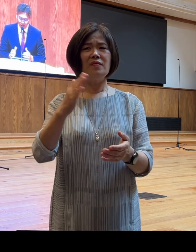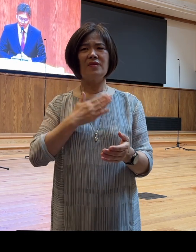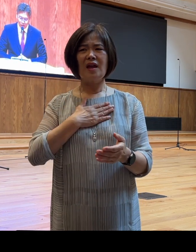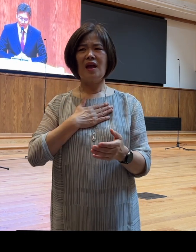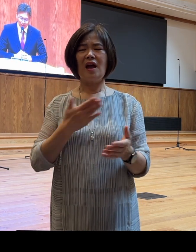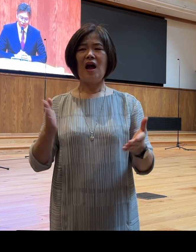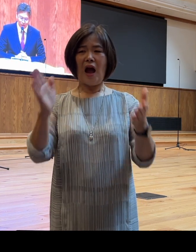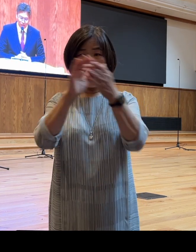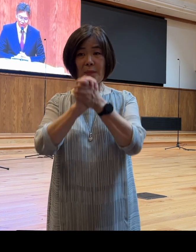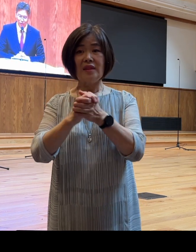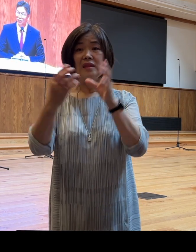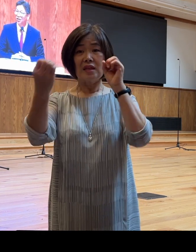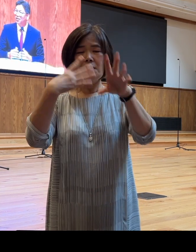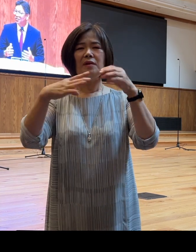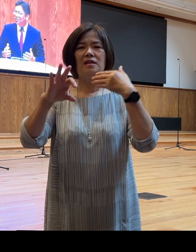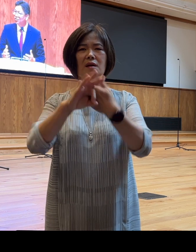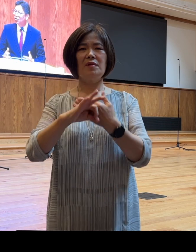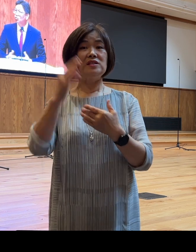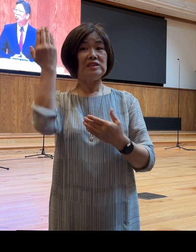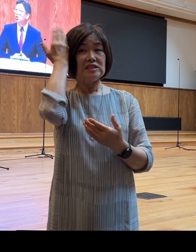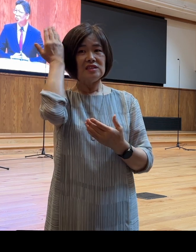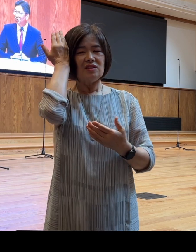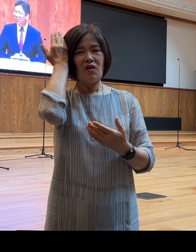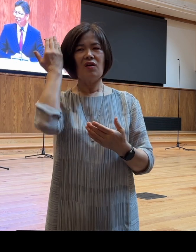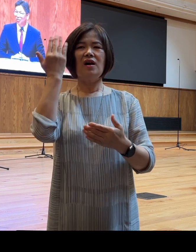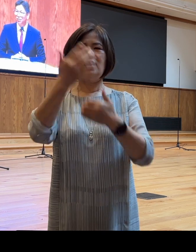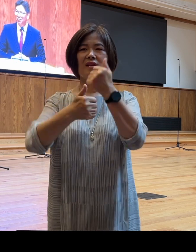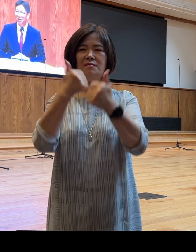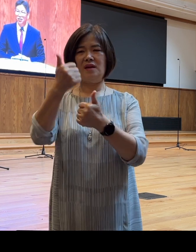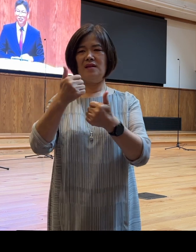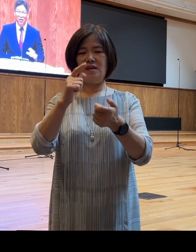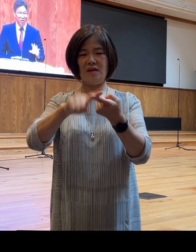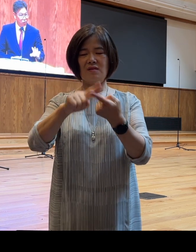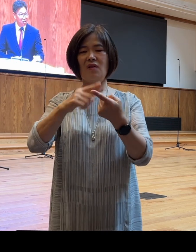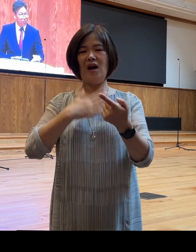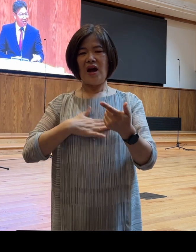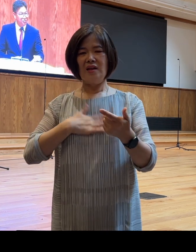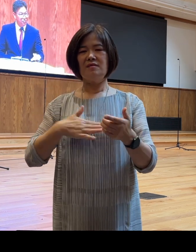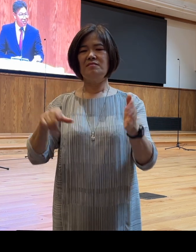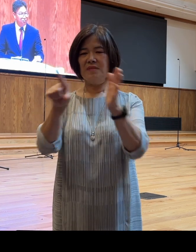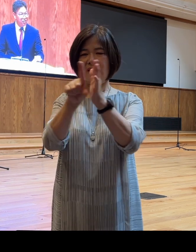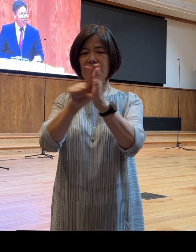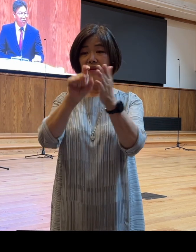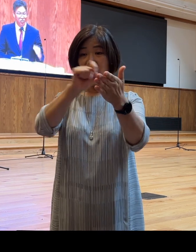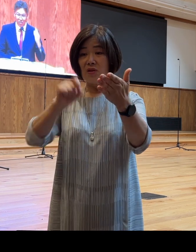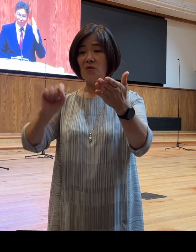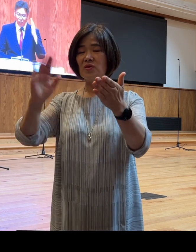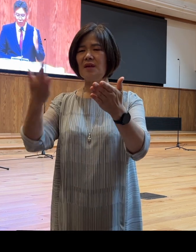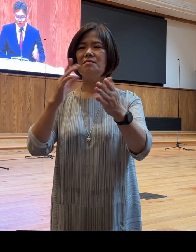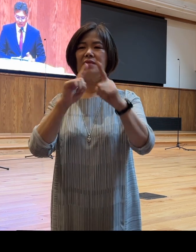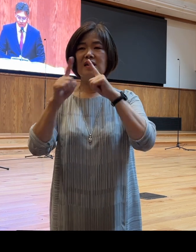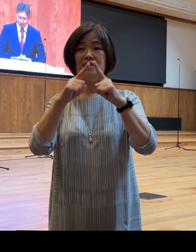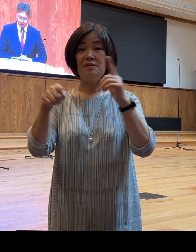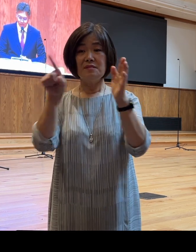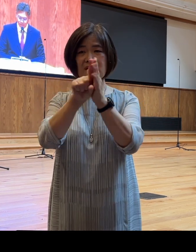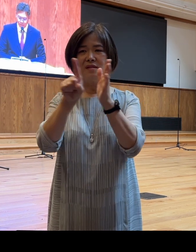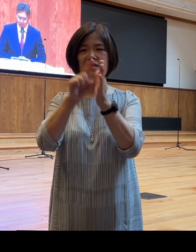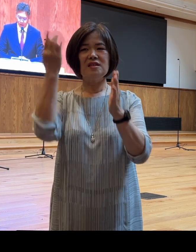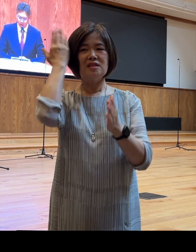대답하셨다면 이것은 지적 동의로서의 믿음입니다 내가 기록된 이 말씀을 믿습니다라는 것은 지적으로 동의한 것이죠 그리고